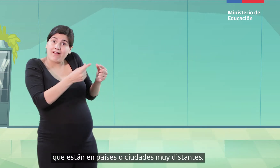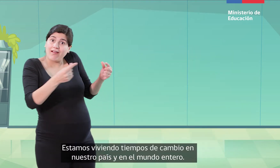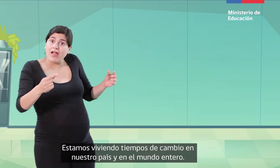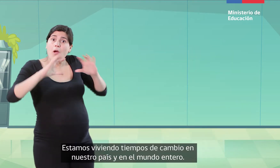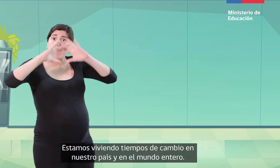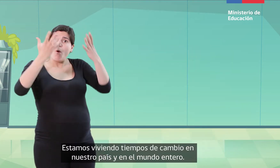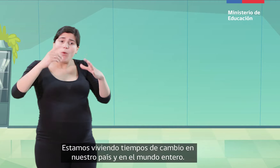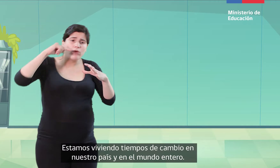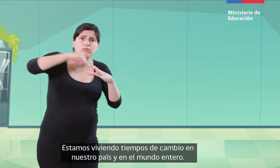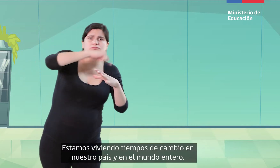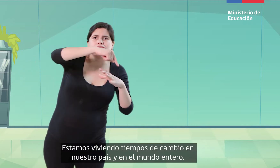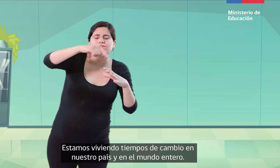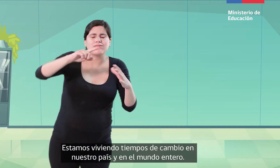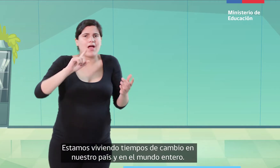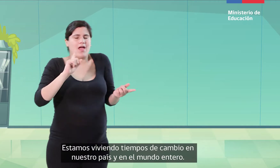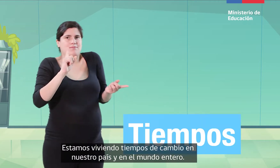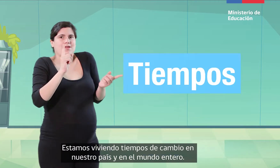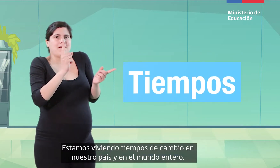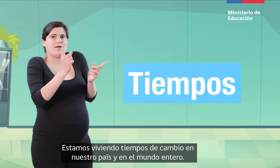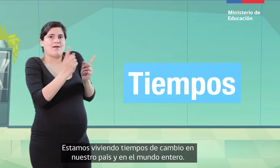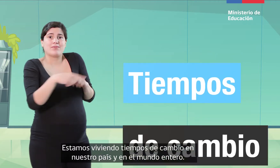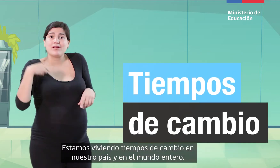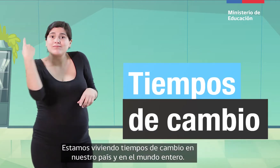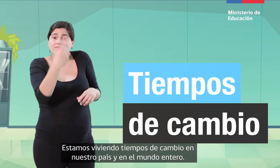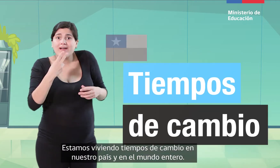Estamos viviendo tiempos de cambio en nuestro país y en el mundo entero.